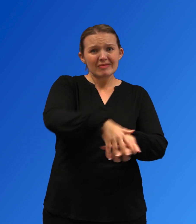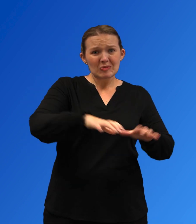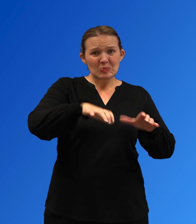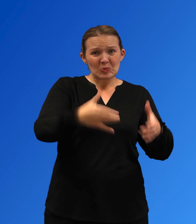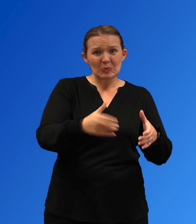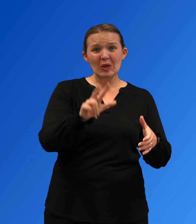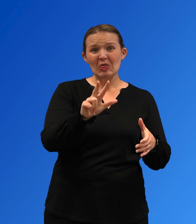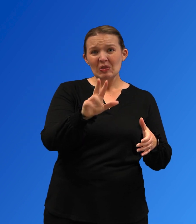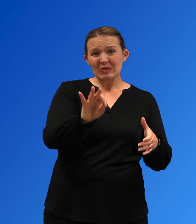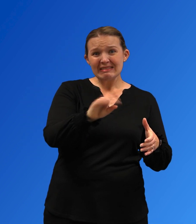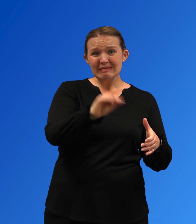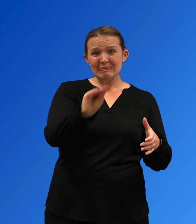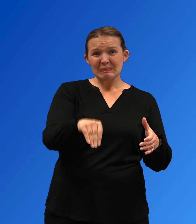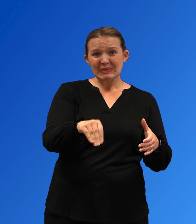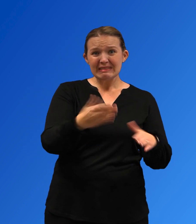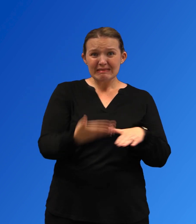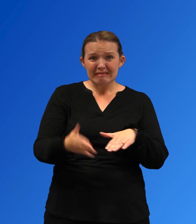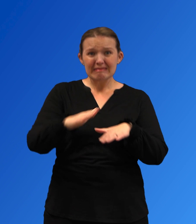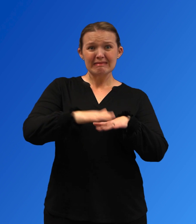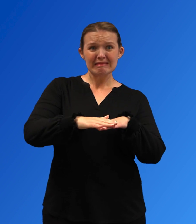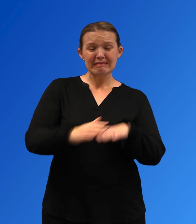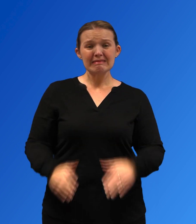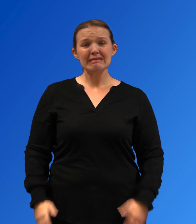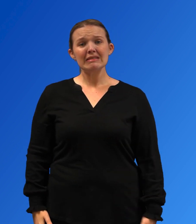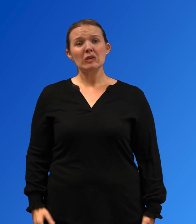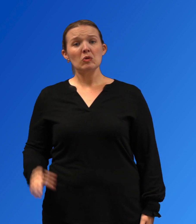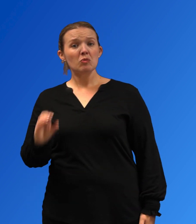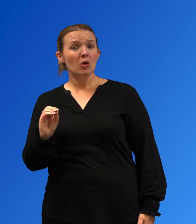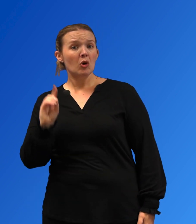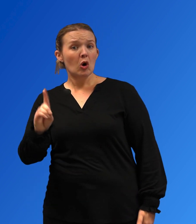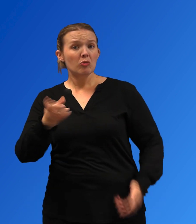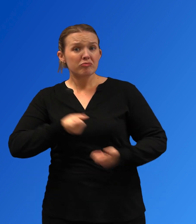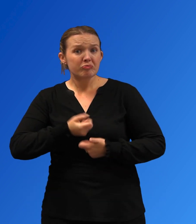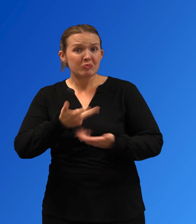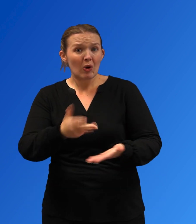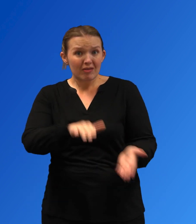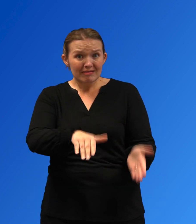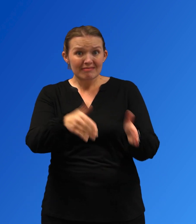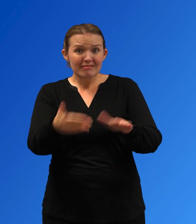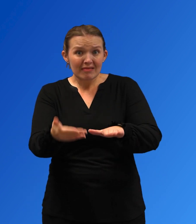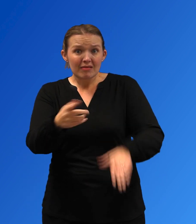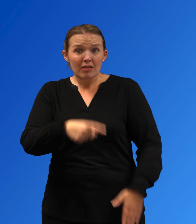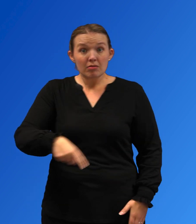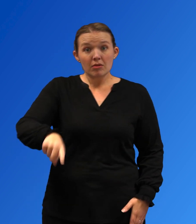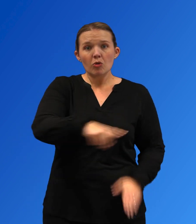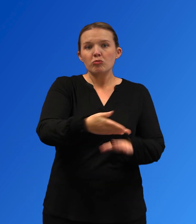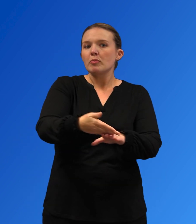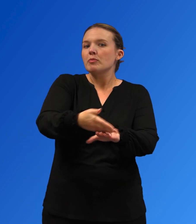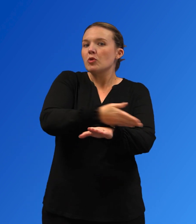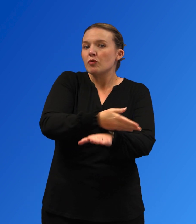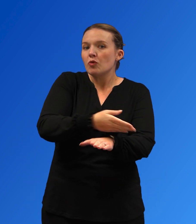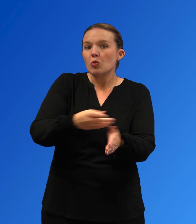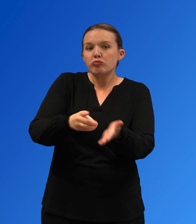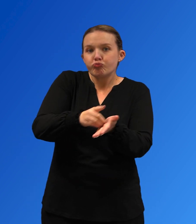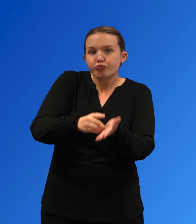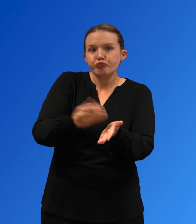nativas de Alaska. La mayoría de las personas que murieron por sobredosis no tenían evidencia de haber recibido